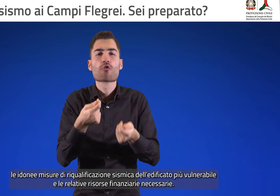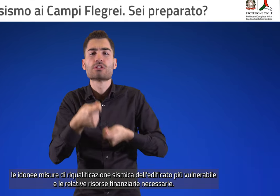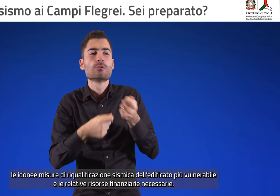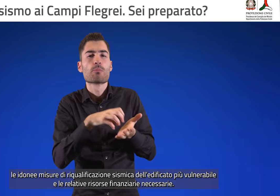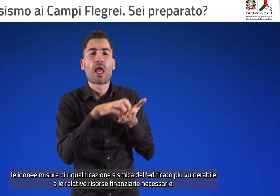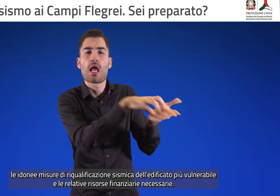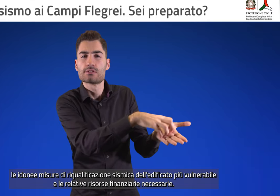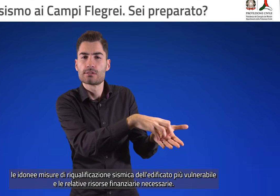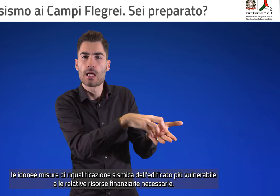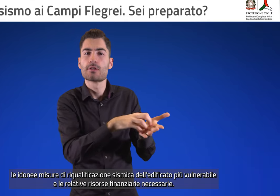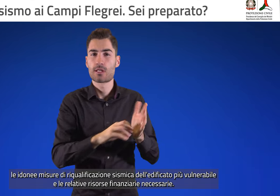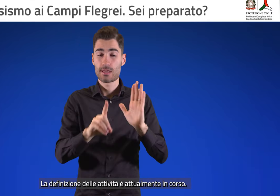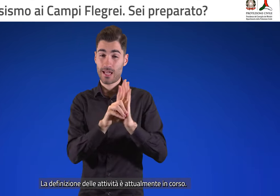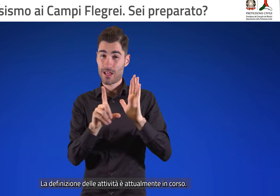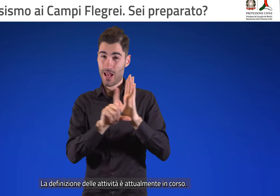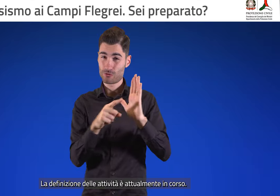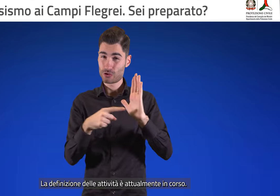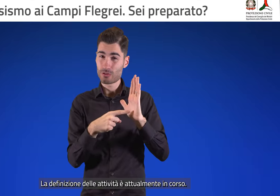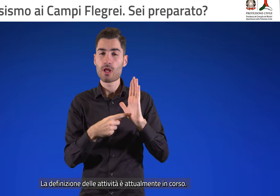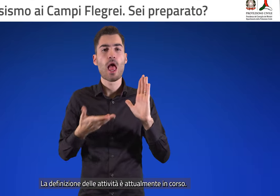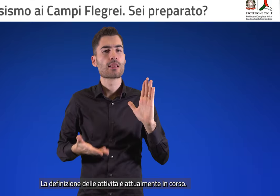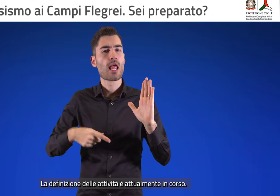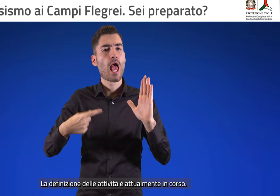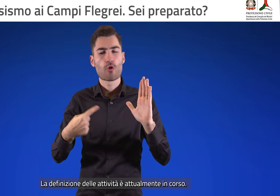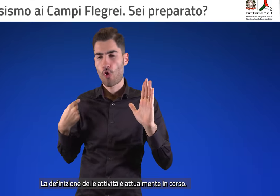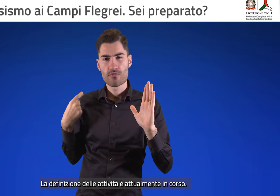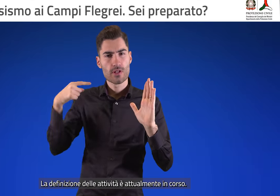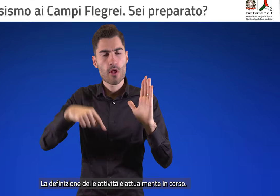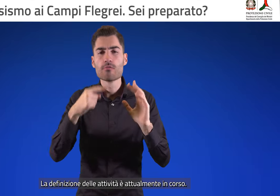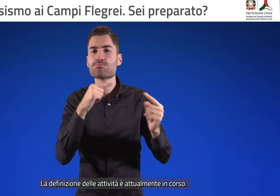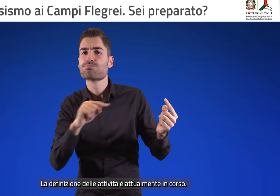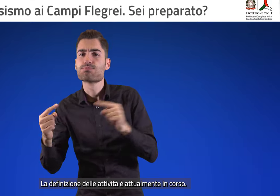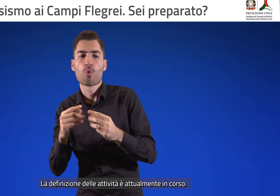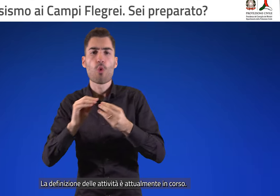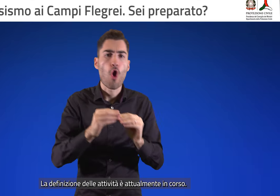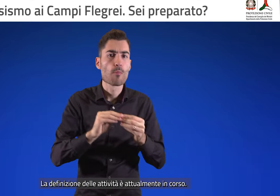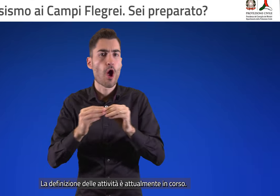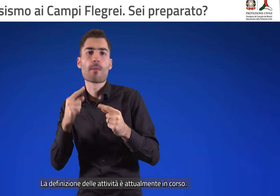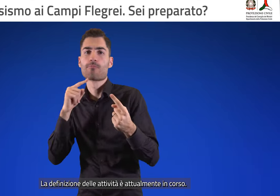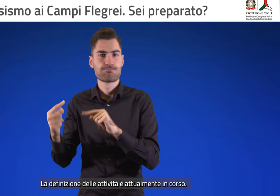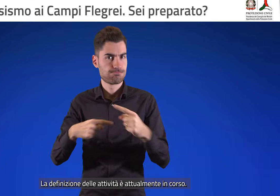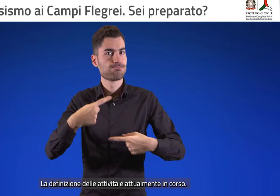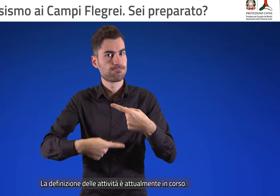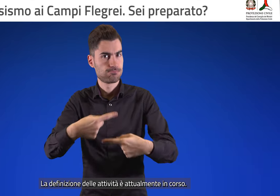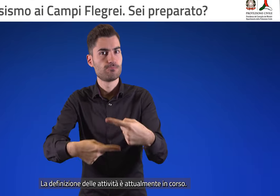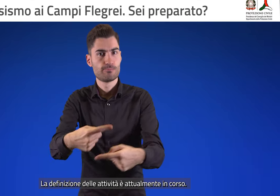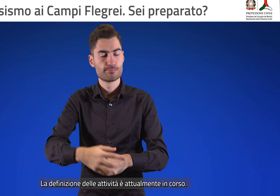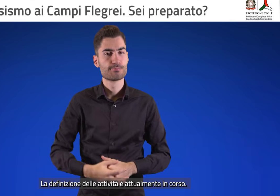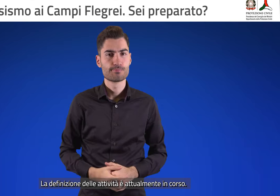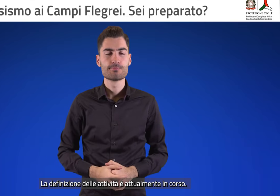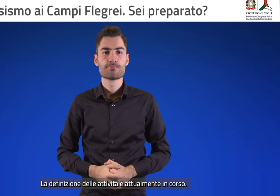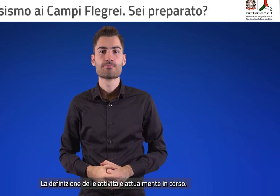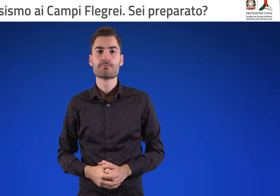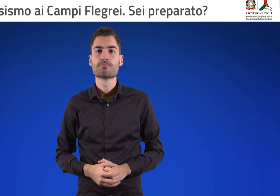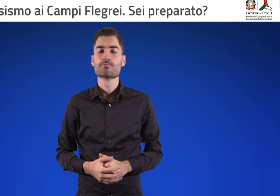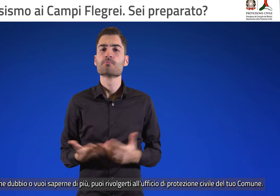La definizione delle attività è attualmente in corso. Se hai qualche dubbio o vuoi